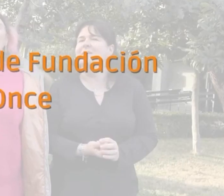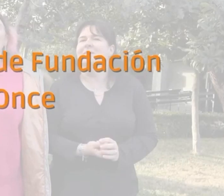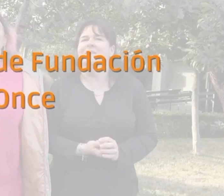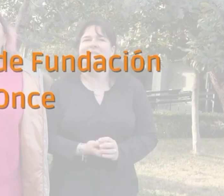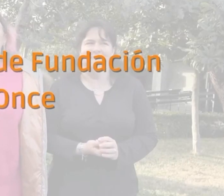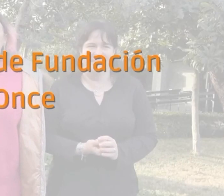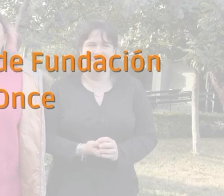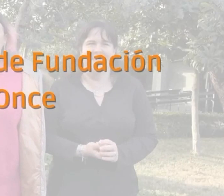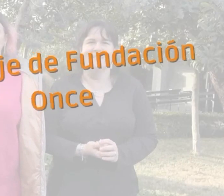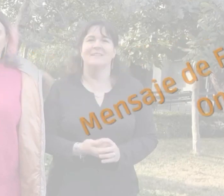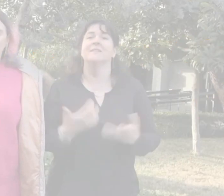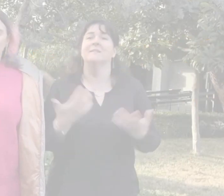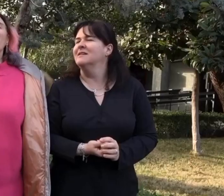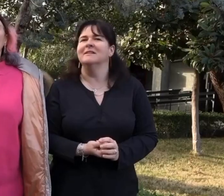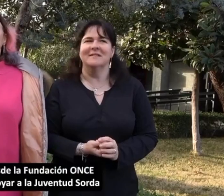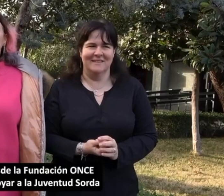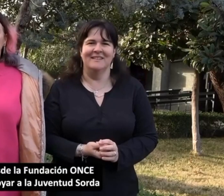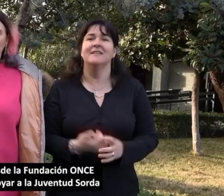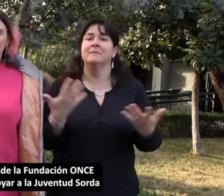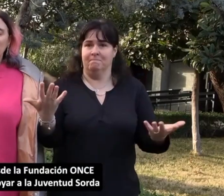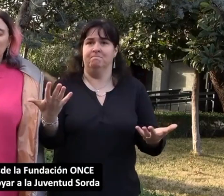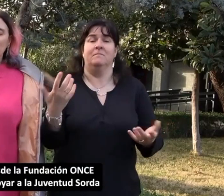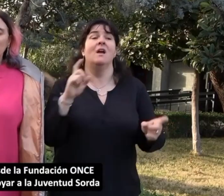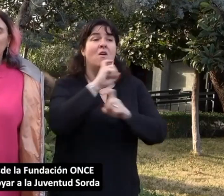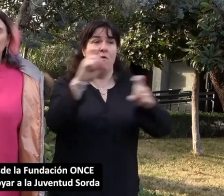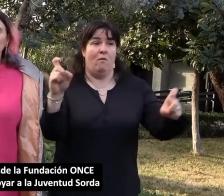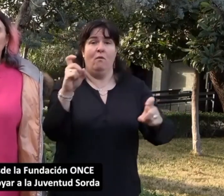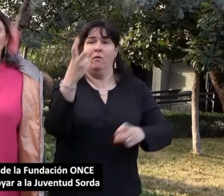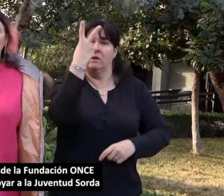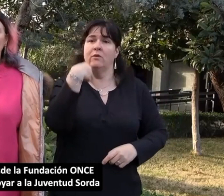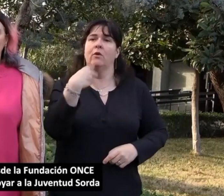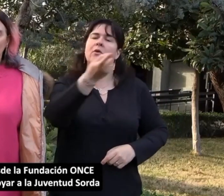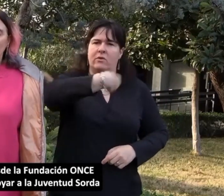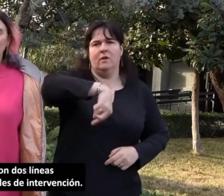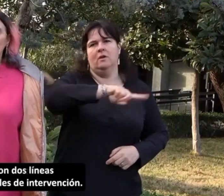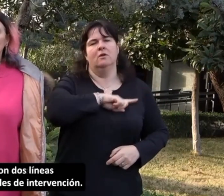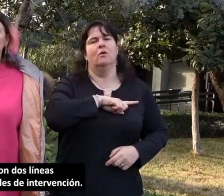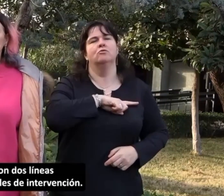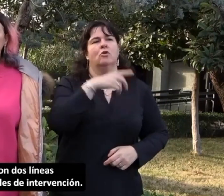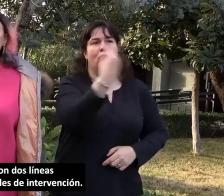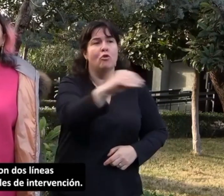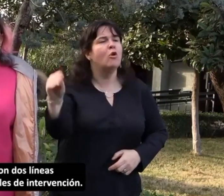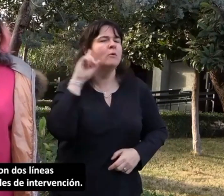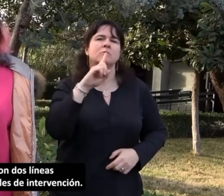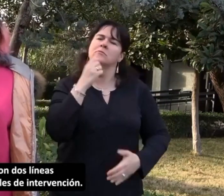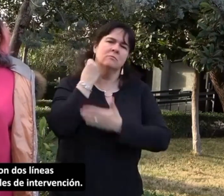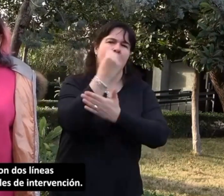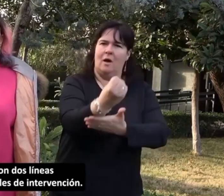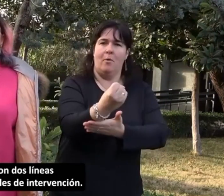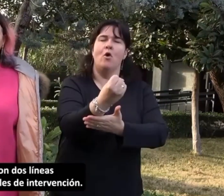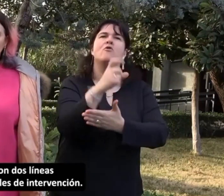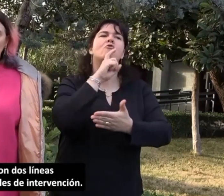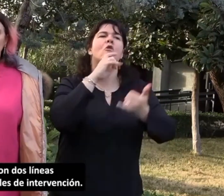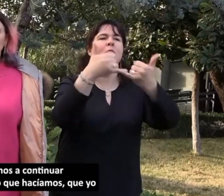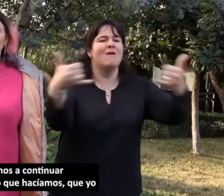¿Qué es Desde la Fundación ONCE vamos a apoyar a la juventud sorda con dos